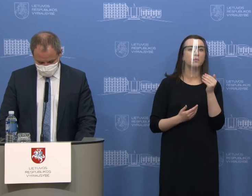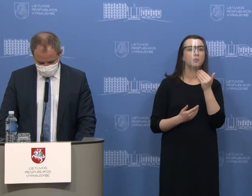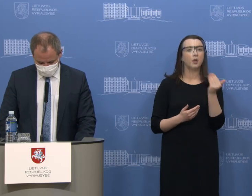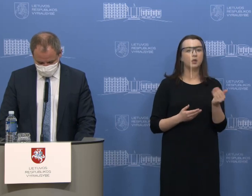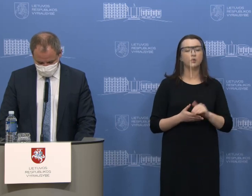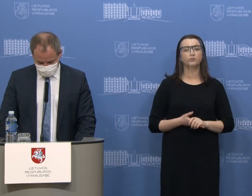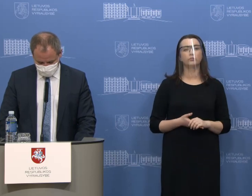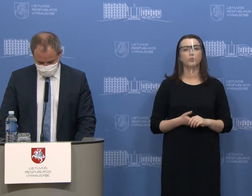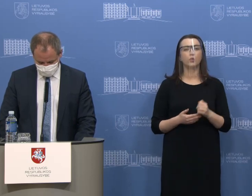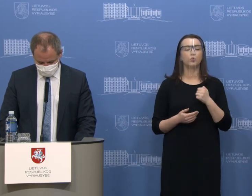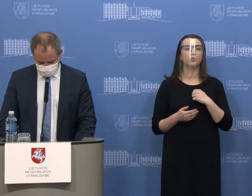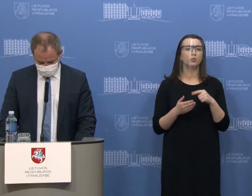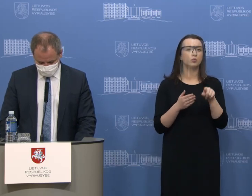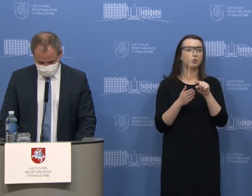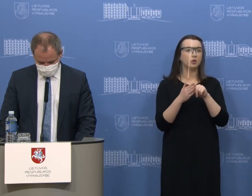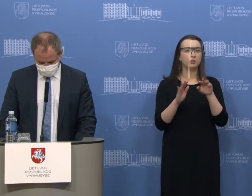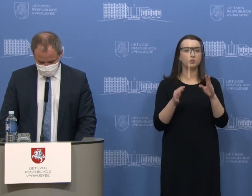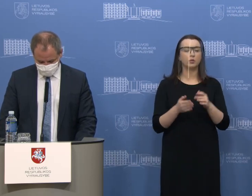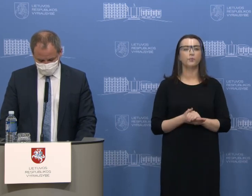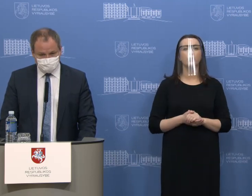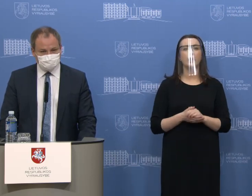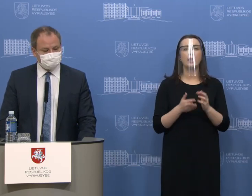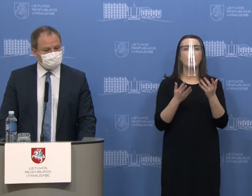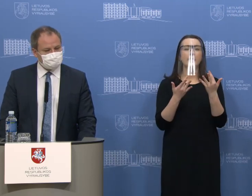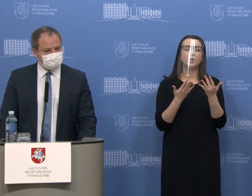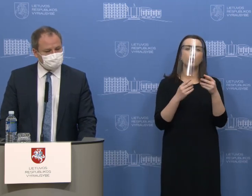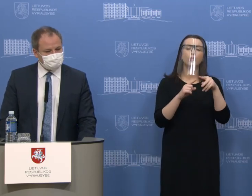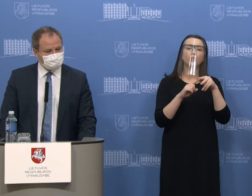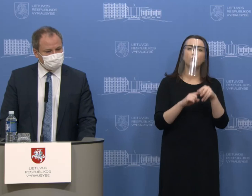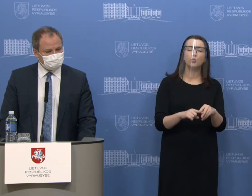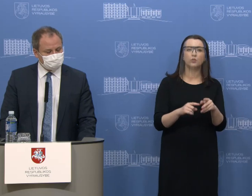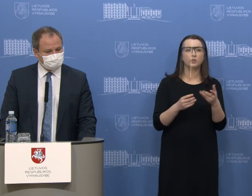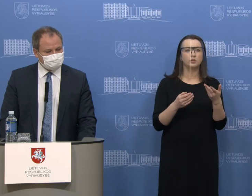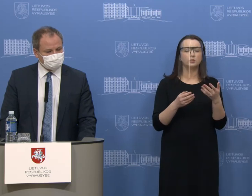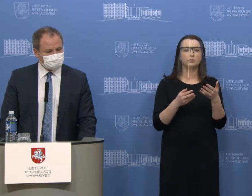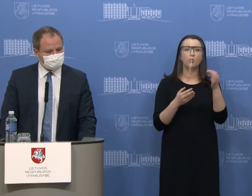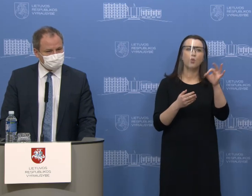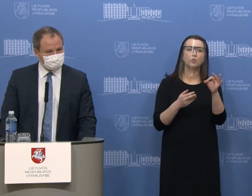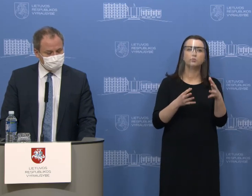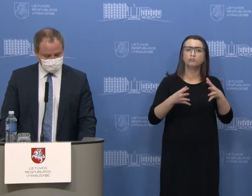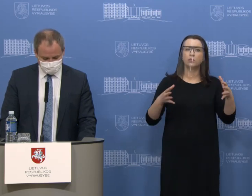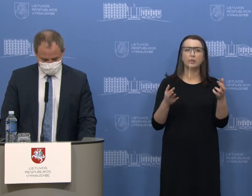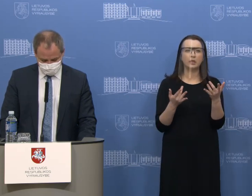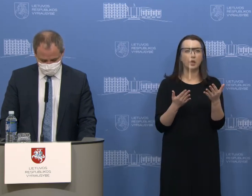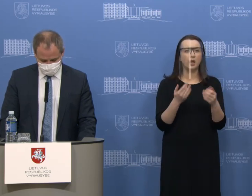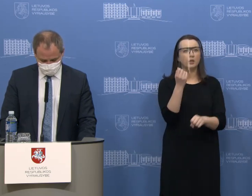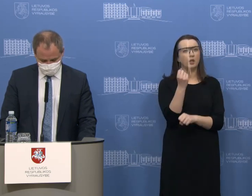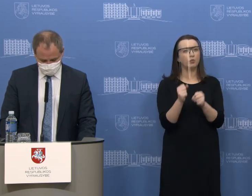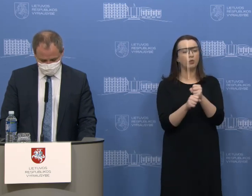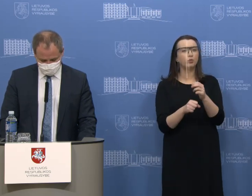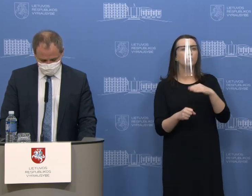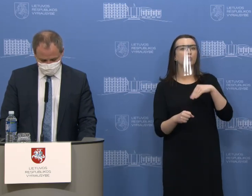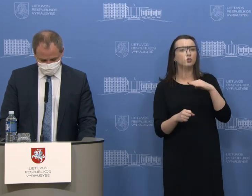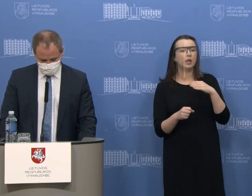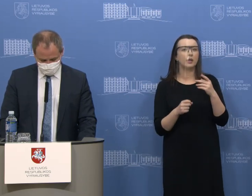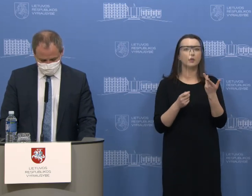Tai aš turiu tokį klausimą, visų pirma, kiek krūvė jūsų išaugo, ar yra pakankamai darbuotojai aprūpinti specialiomis